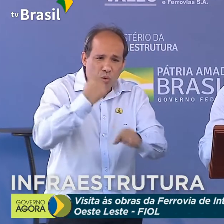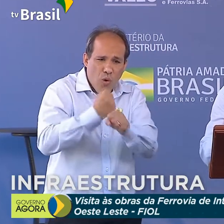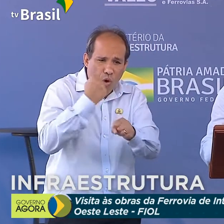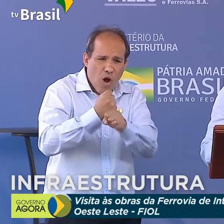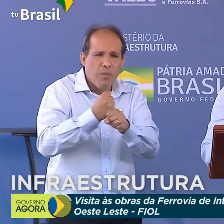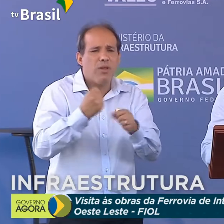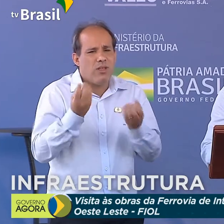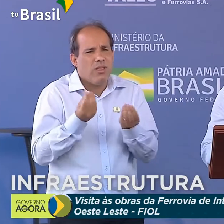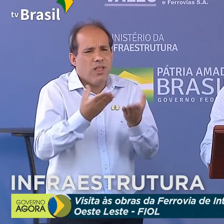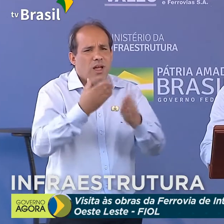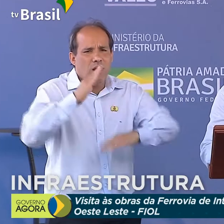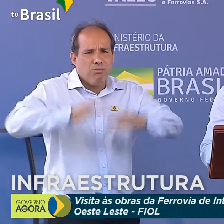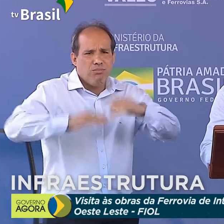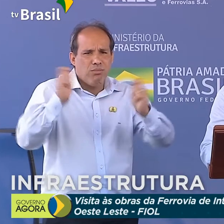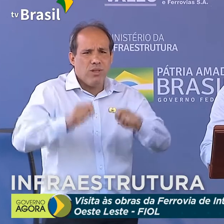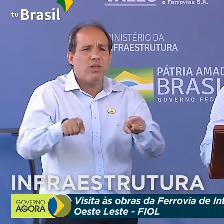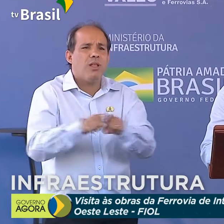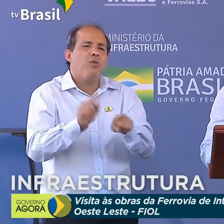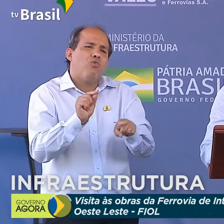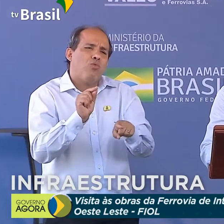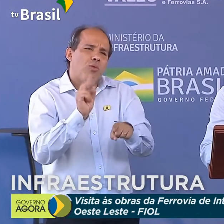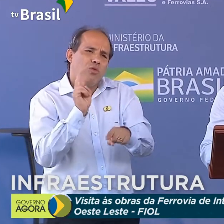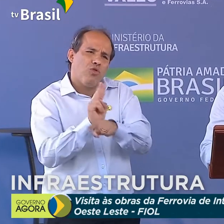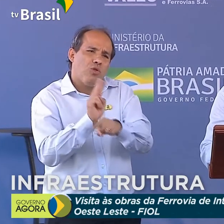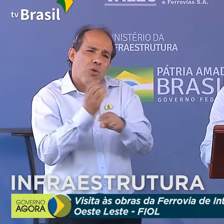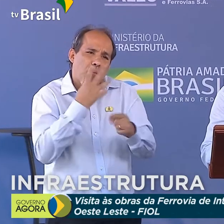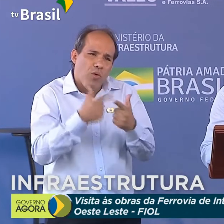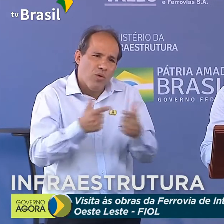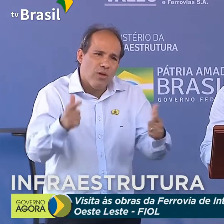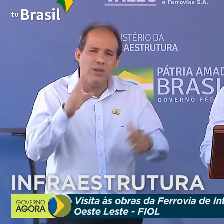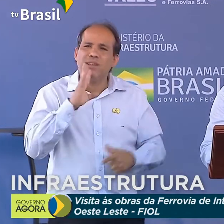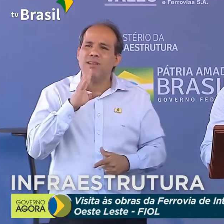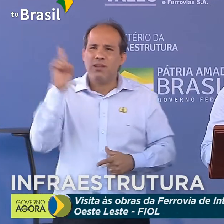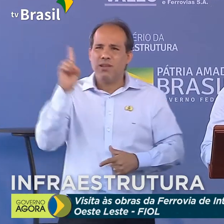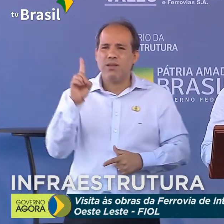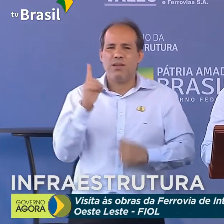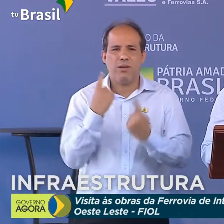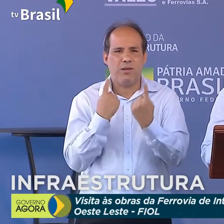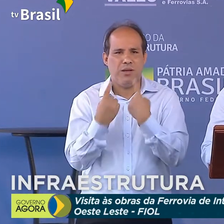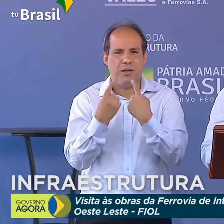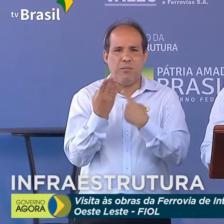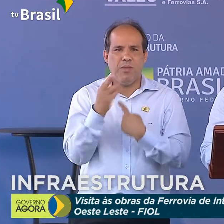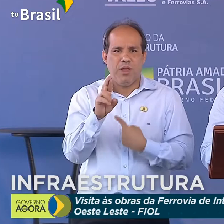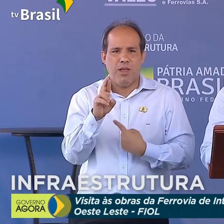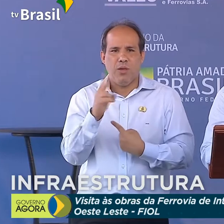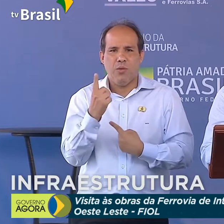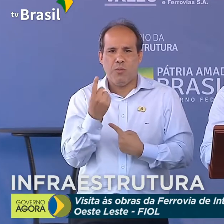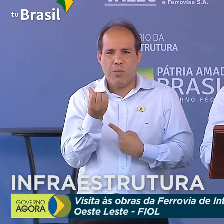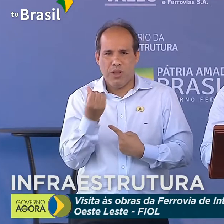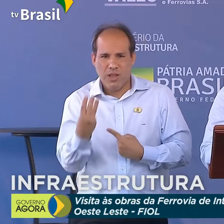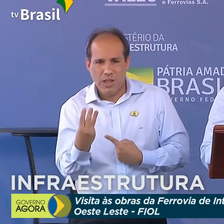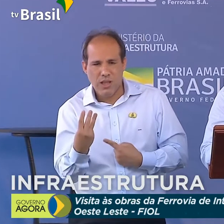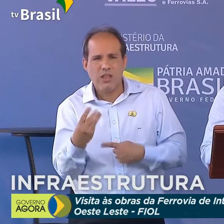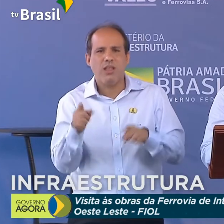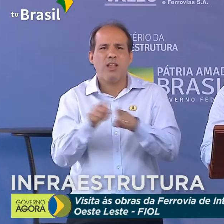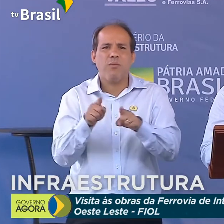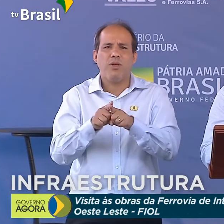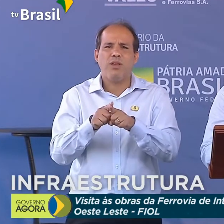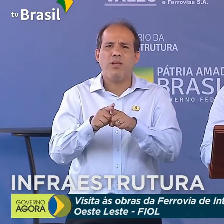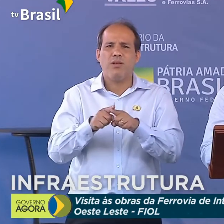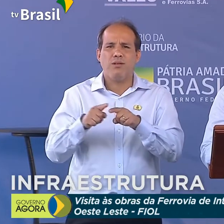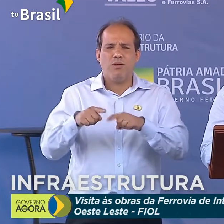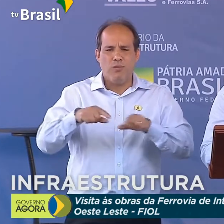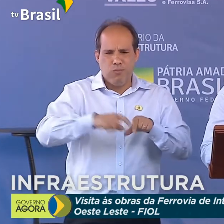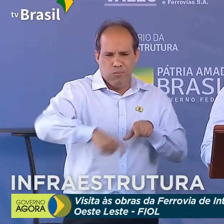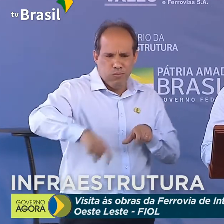só competência, mas atrai boa sorte também. Nós vimos isso na BR-163, nós vimos isso na BR-101 Nordeste, na transposição de São